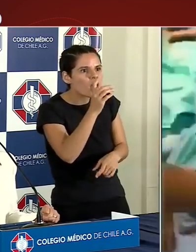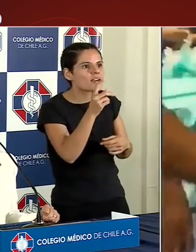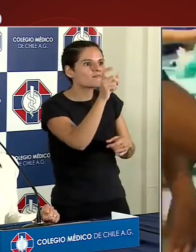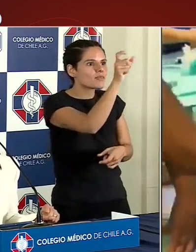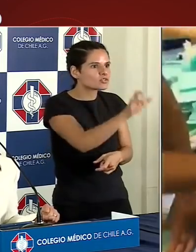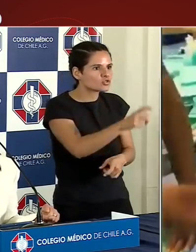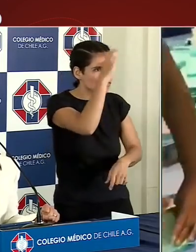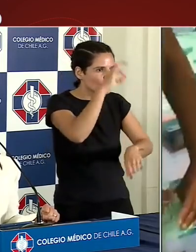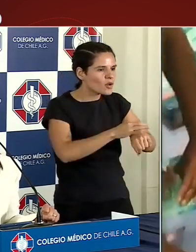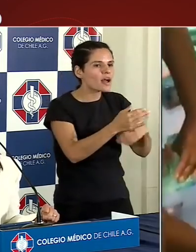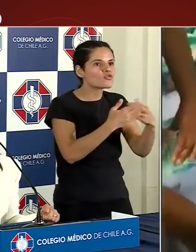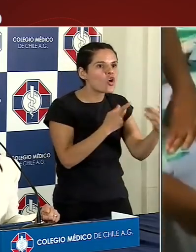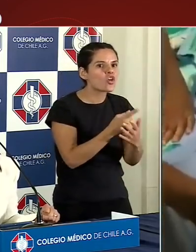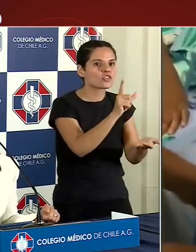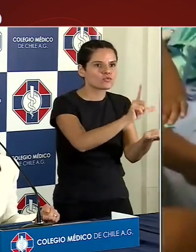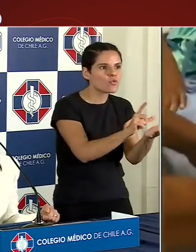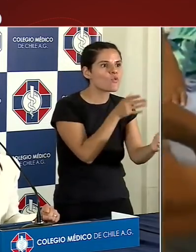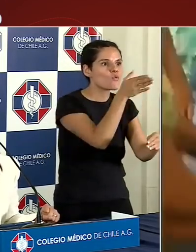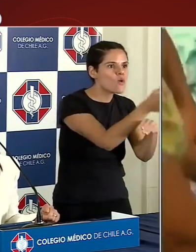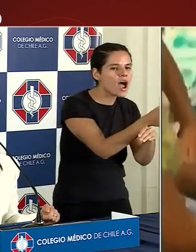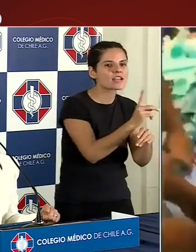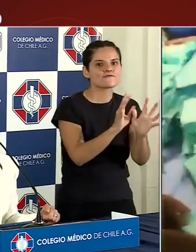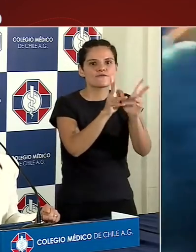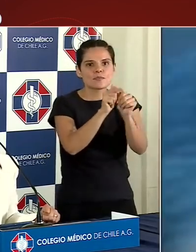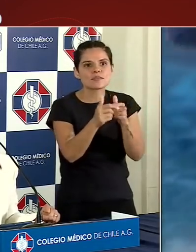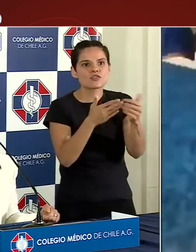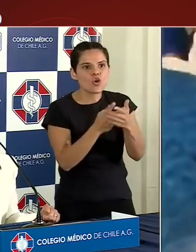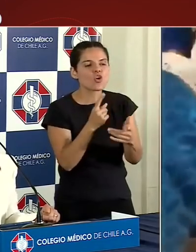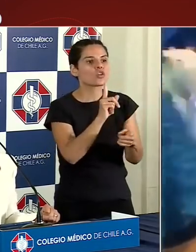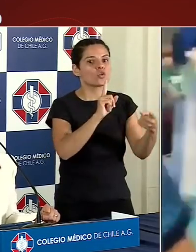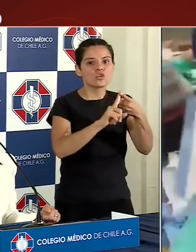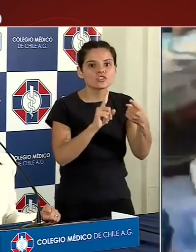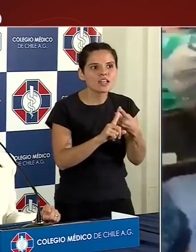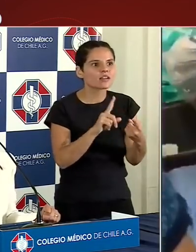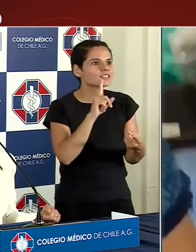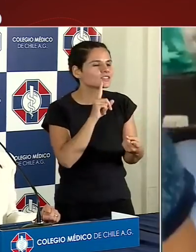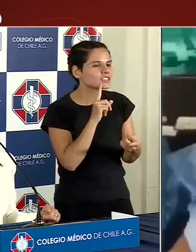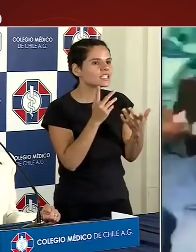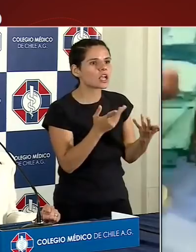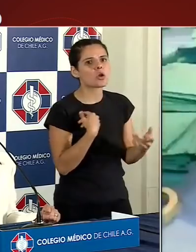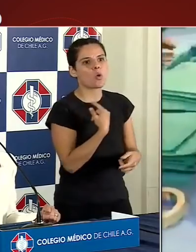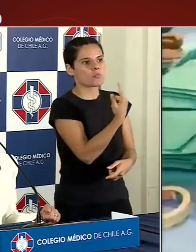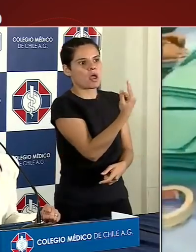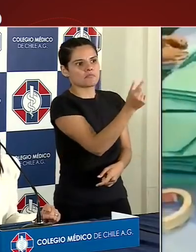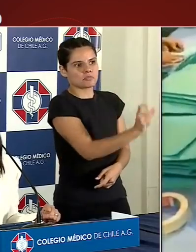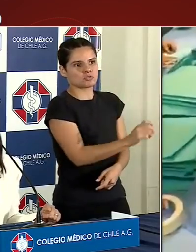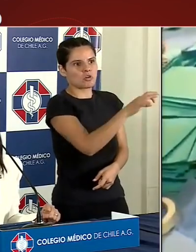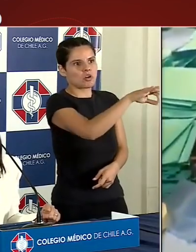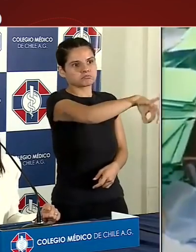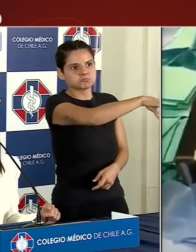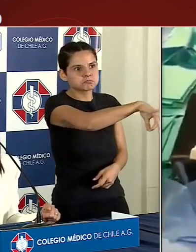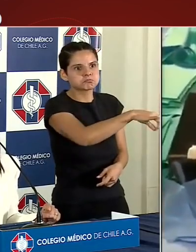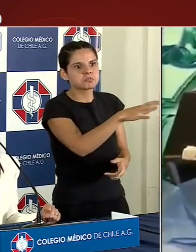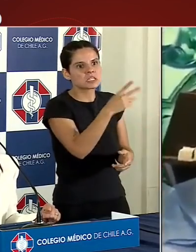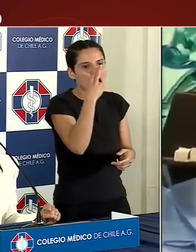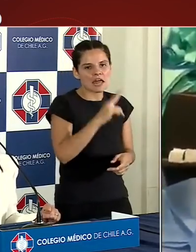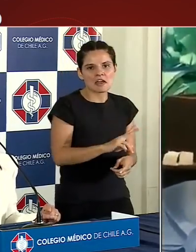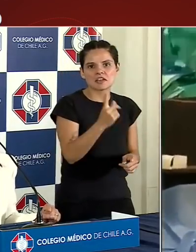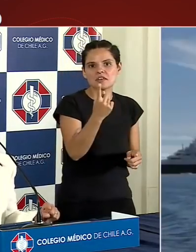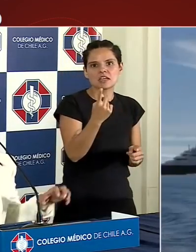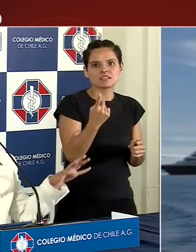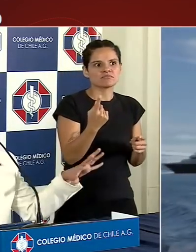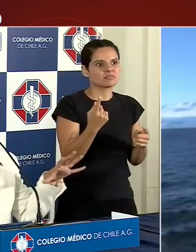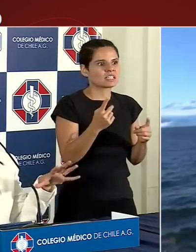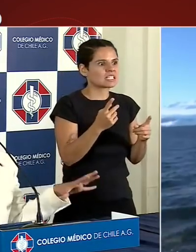personas, si son parte, son familiares, son contactos, o era alguien que no tenía nada que ver con